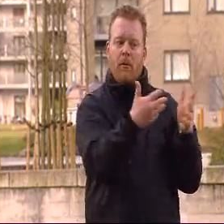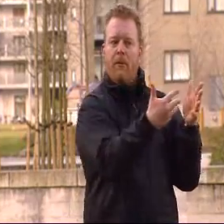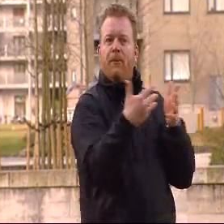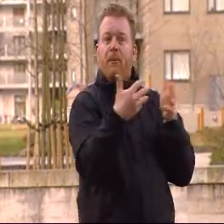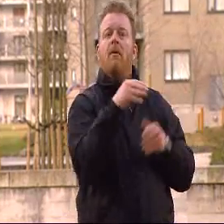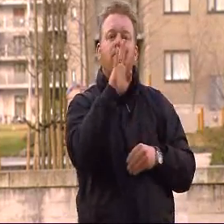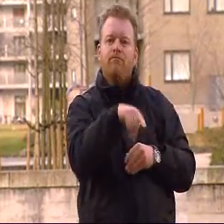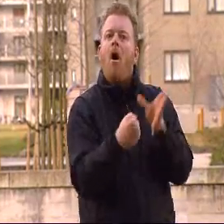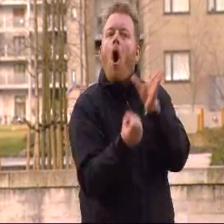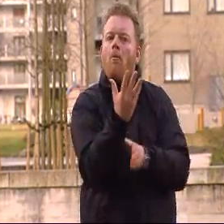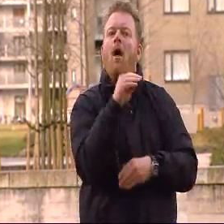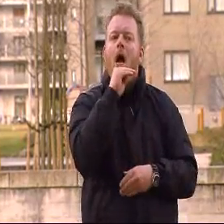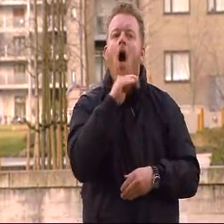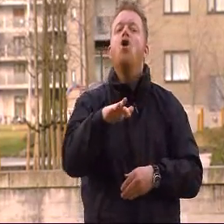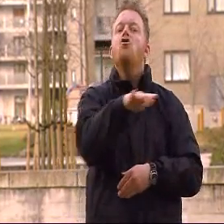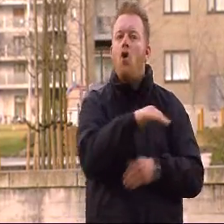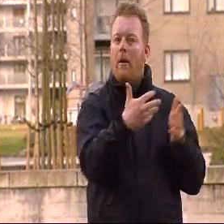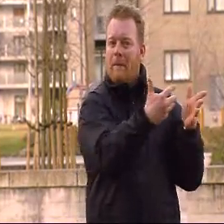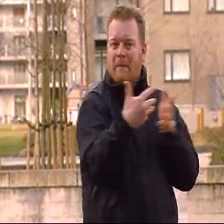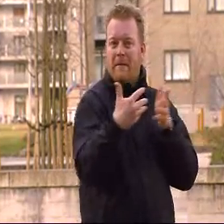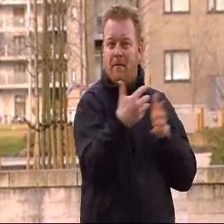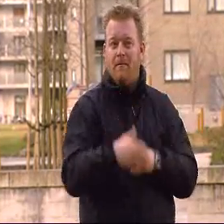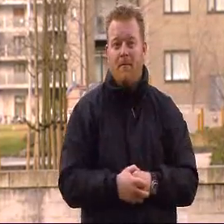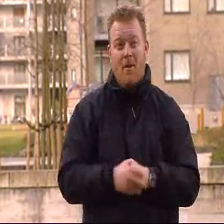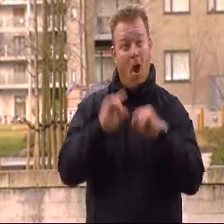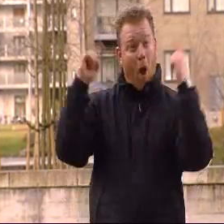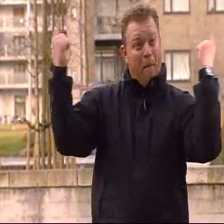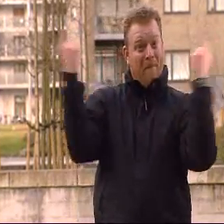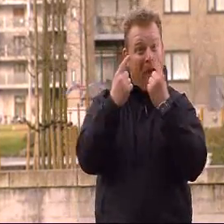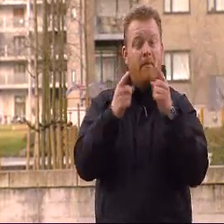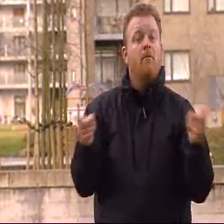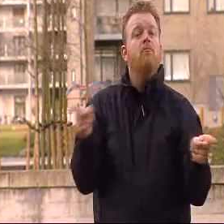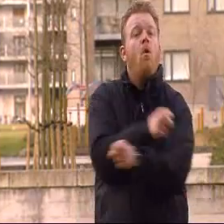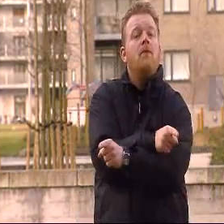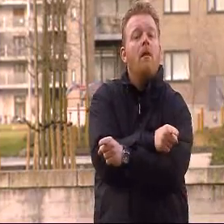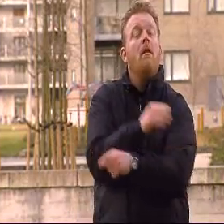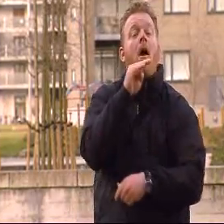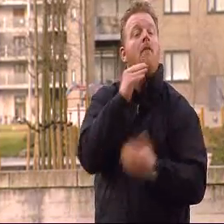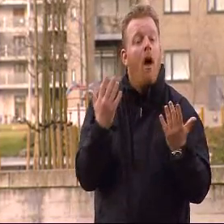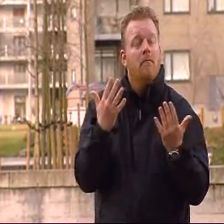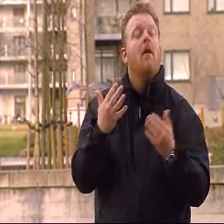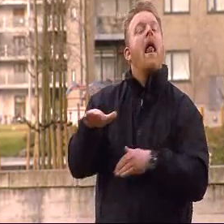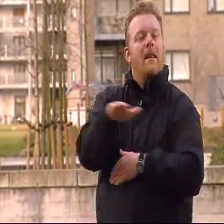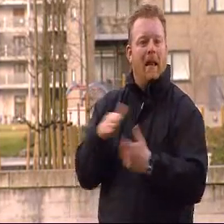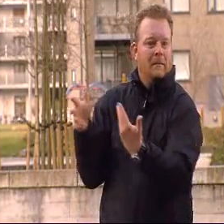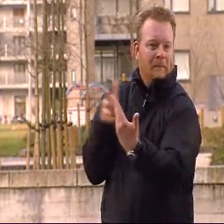Denne slags vind, der kommer ud fra havet, kaldes en søgbrise. Om natten opstår det modsatte, og det kaldes for en landbrise.